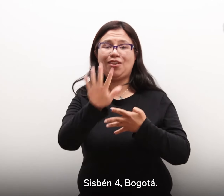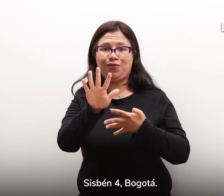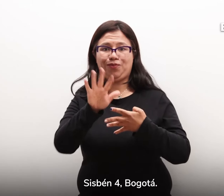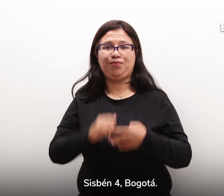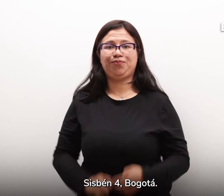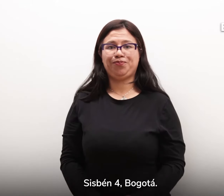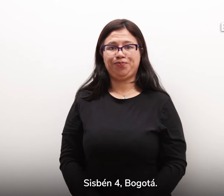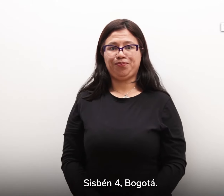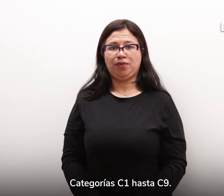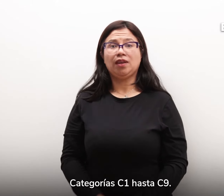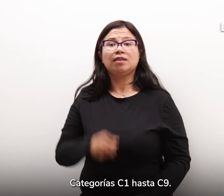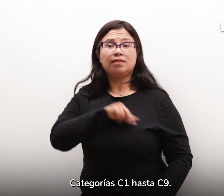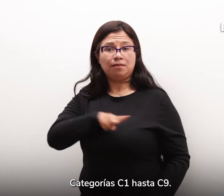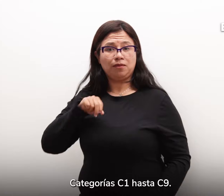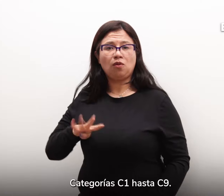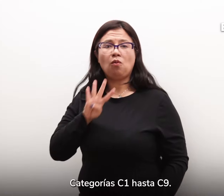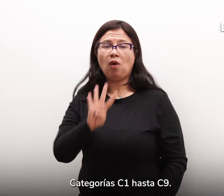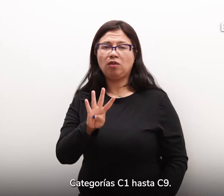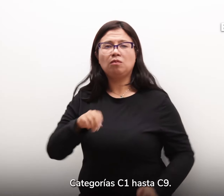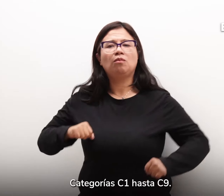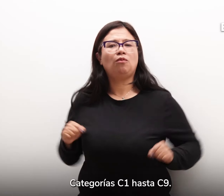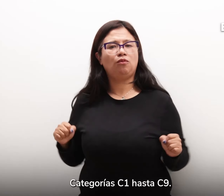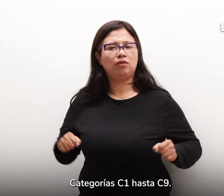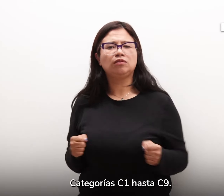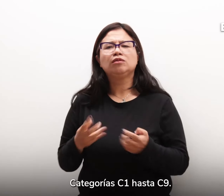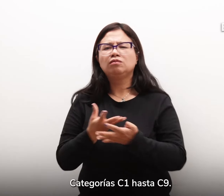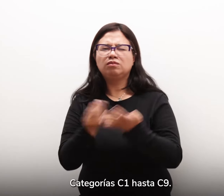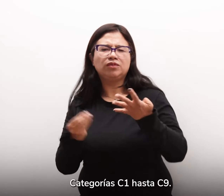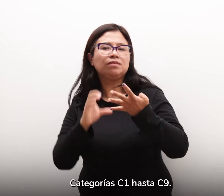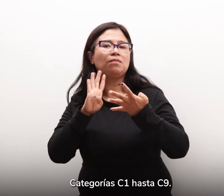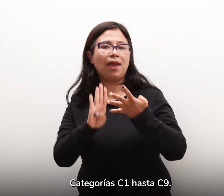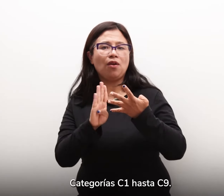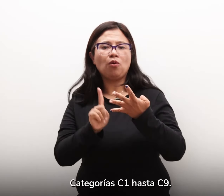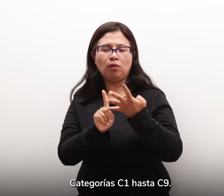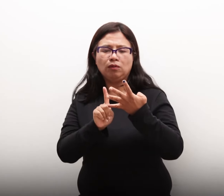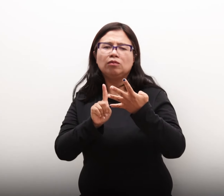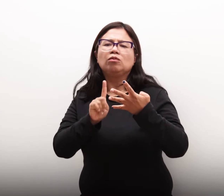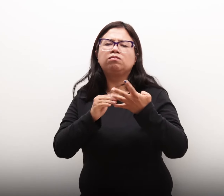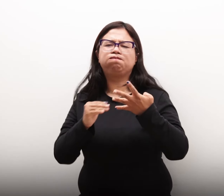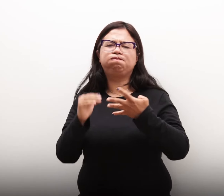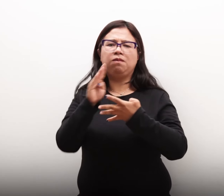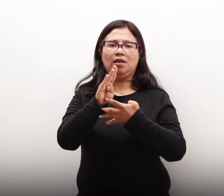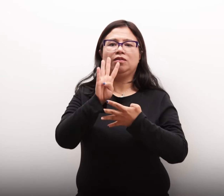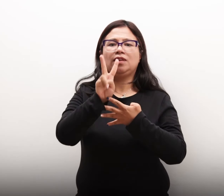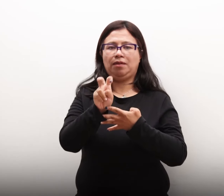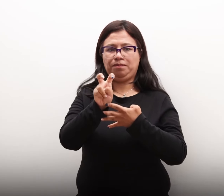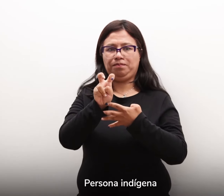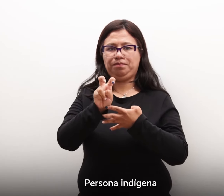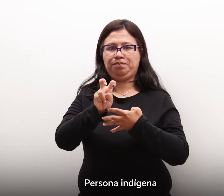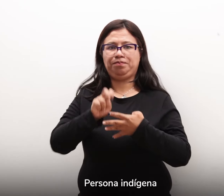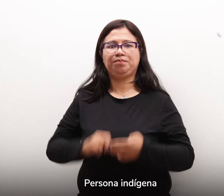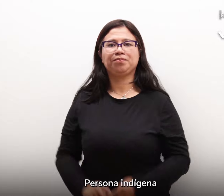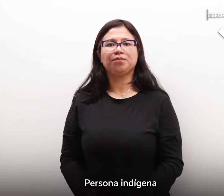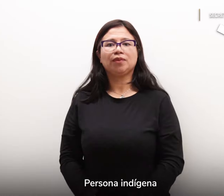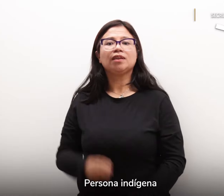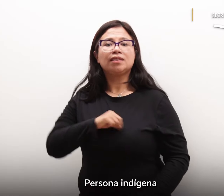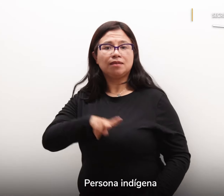Bogotá, categoría C1 hasta C9 Persona indígena,